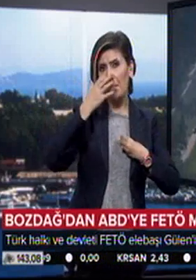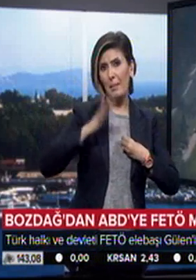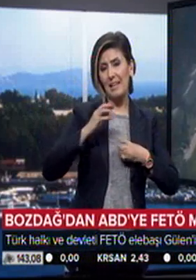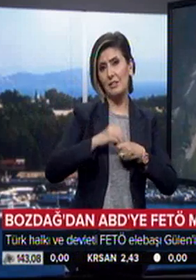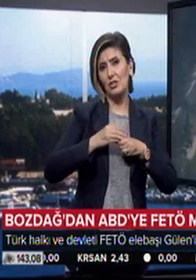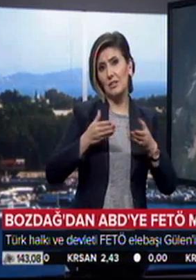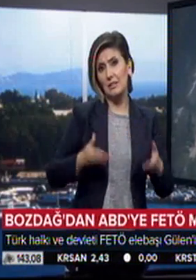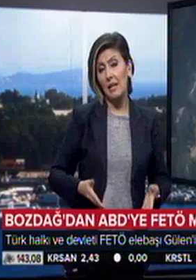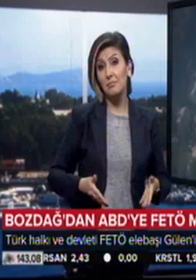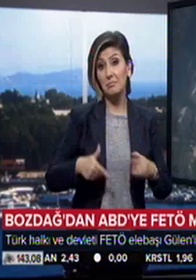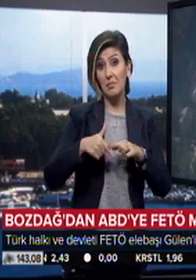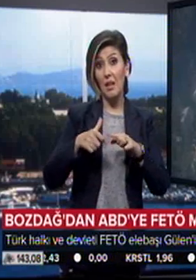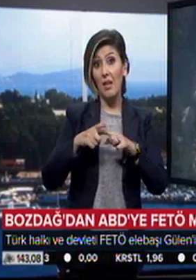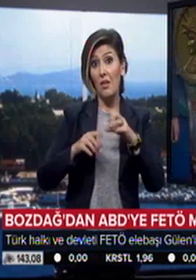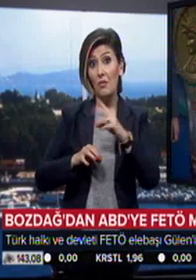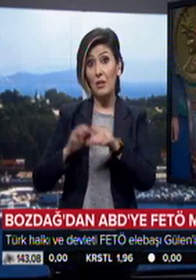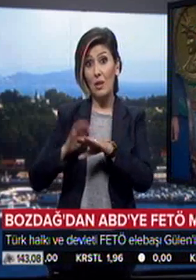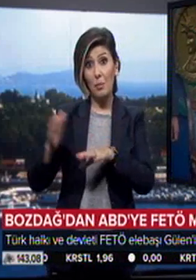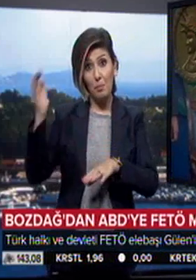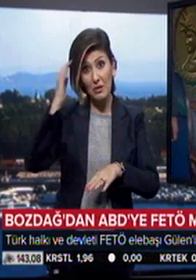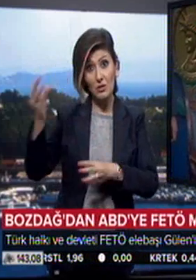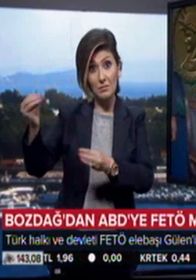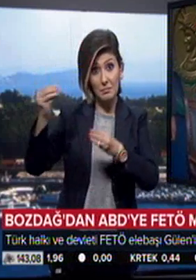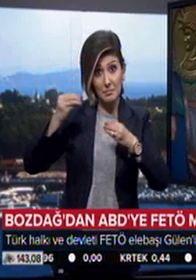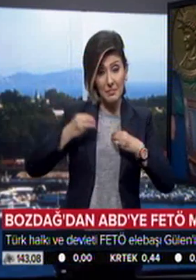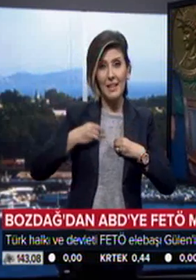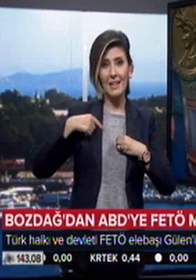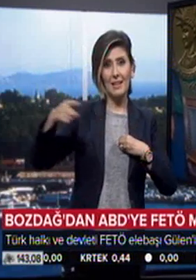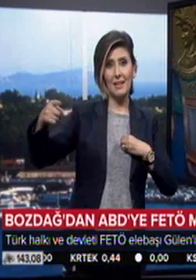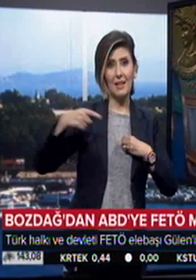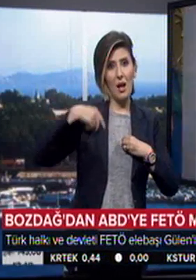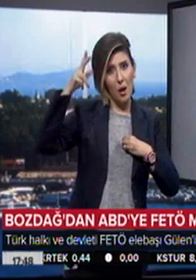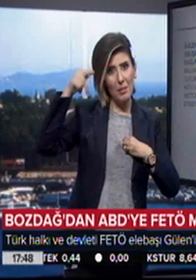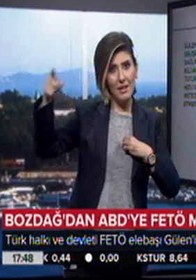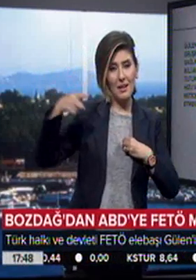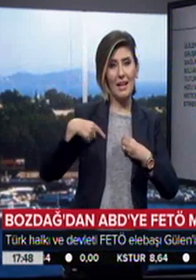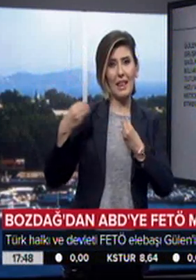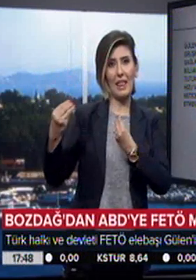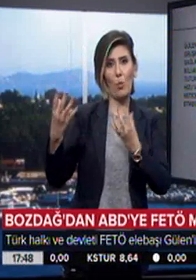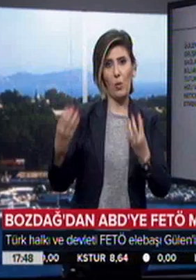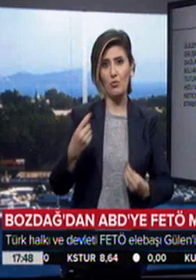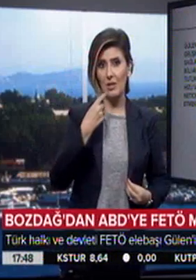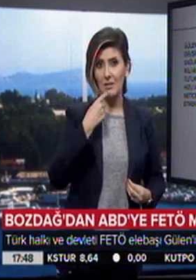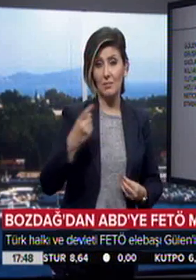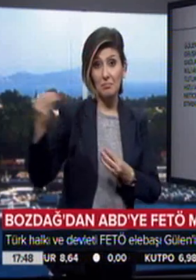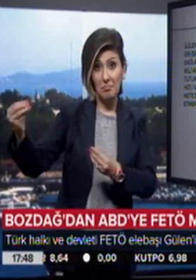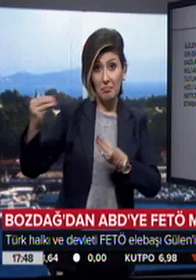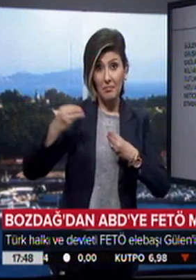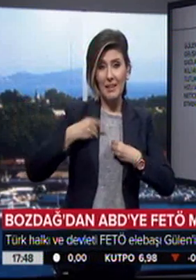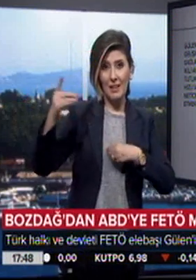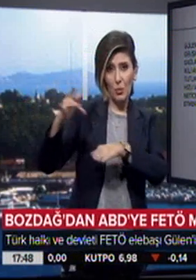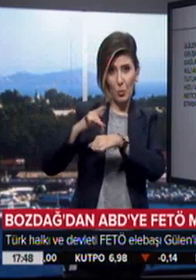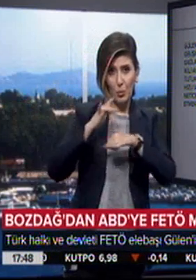Bozdağ, FETÖ elebaşının iadesinin iki ülke ilişkilerini olumlu etkileyeceğini de vurguladı. Gülen'in iadesi iki ülke